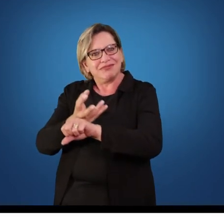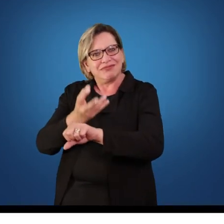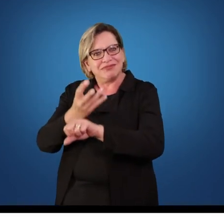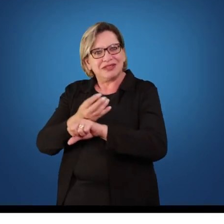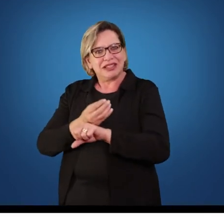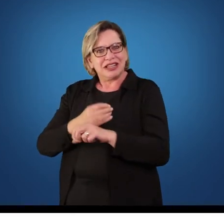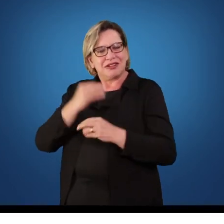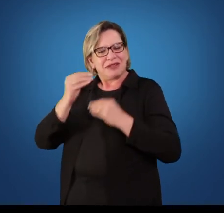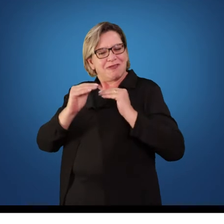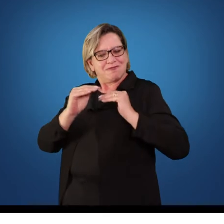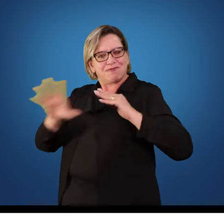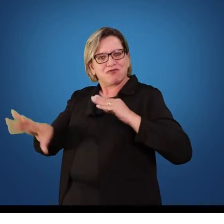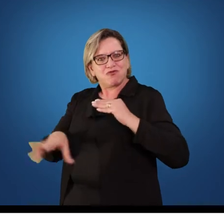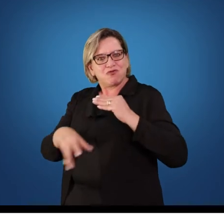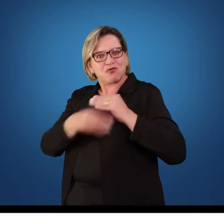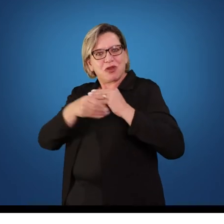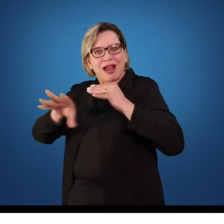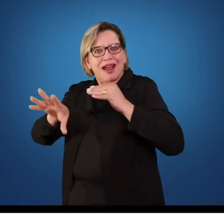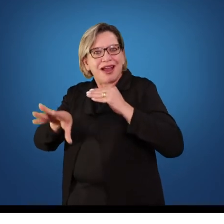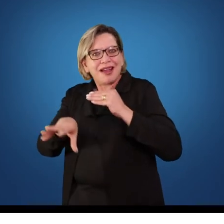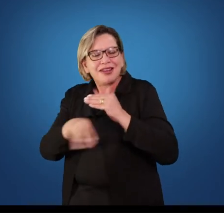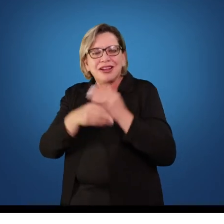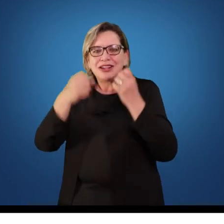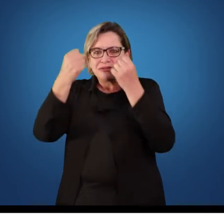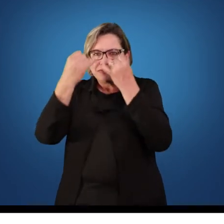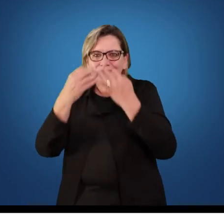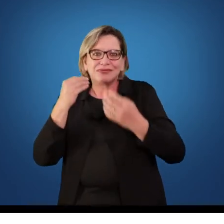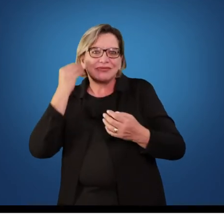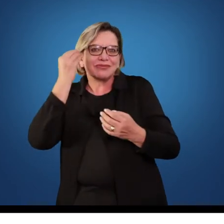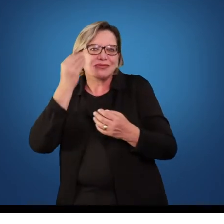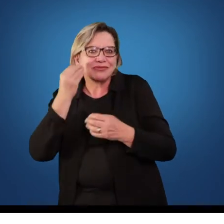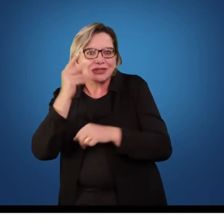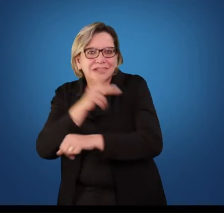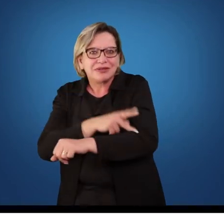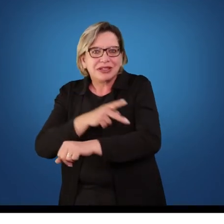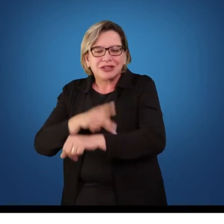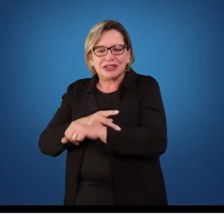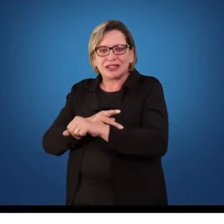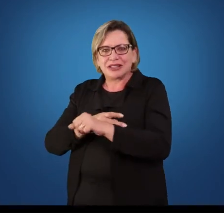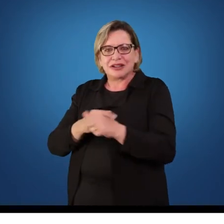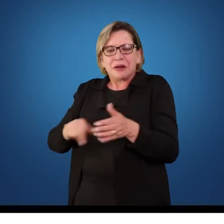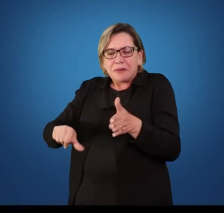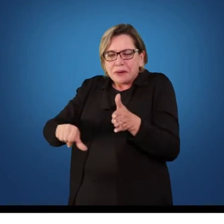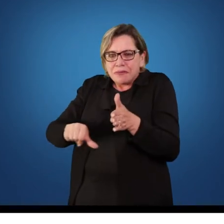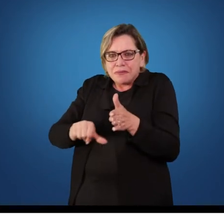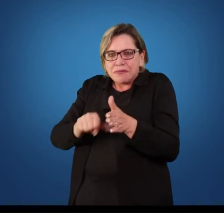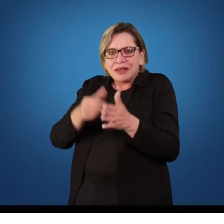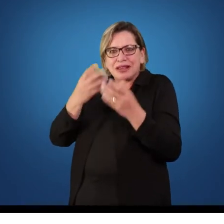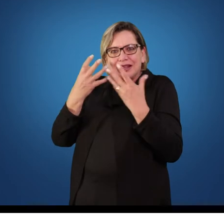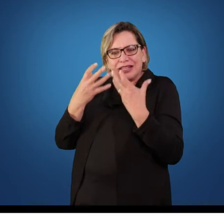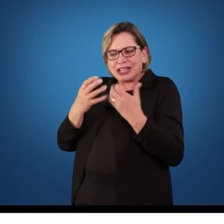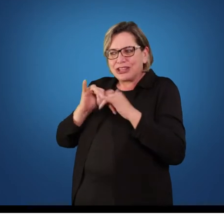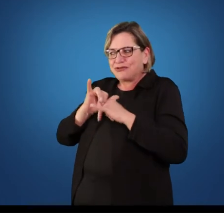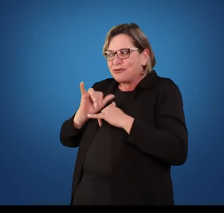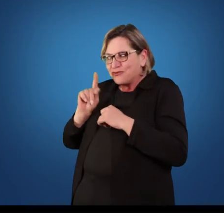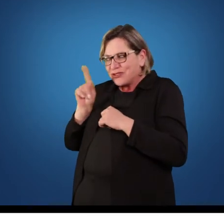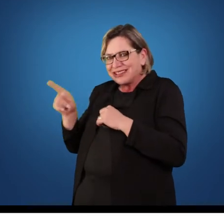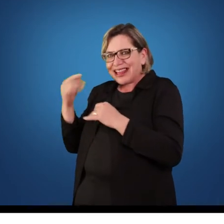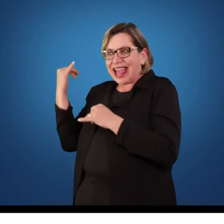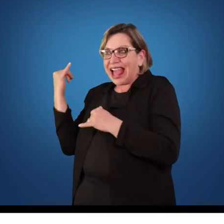para acrescentar com suas experiências pedagógicas. Professor, gostaria que o senhor contasse um pouquinho para nós sobre a sua